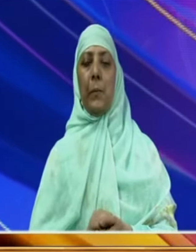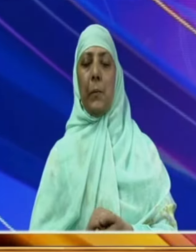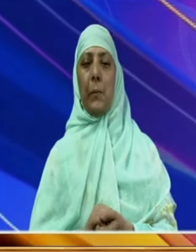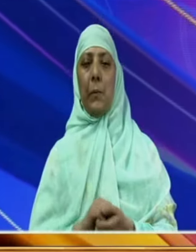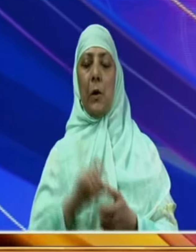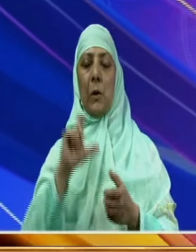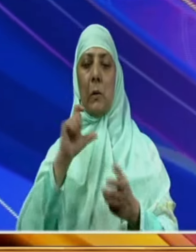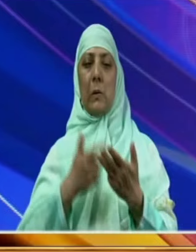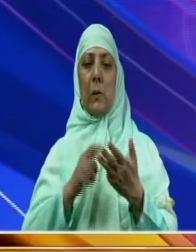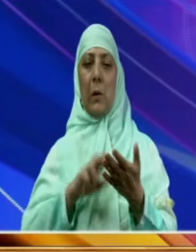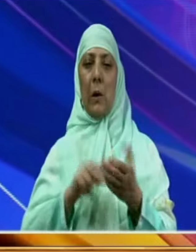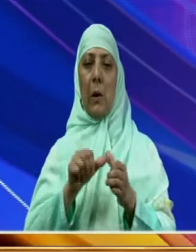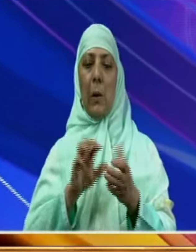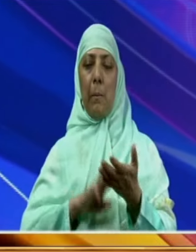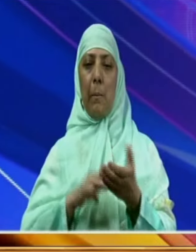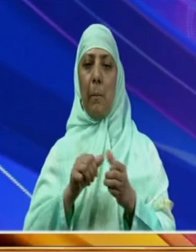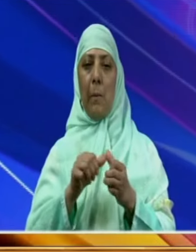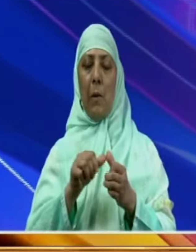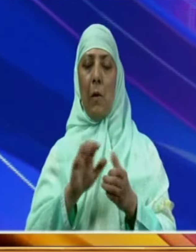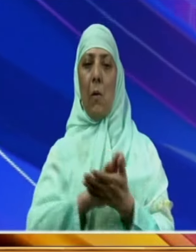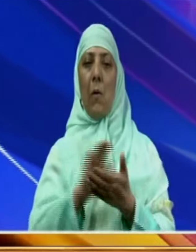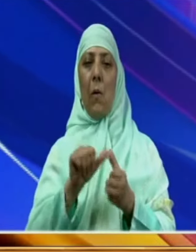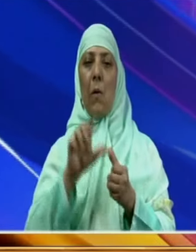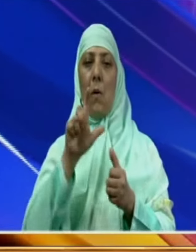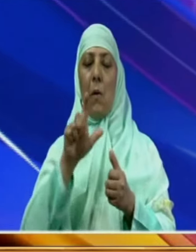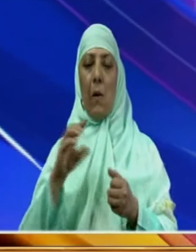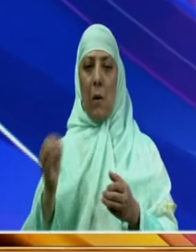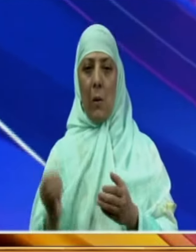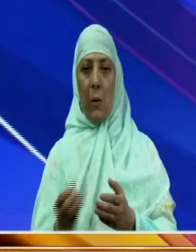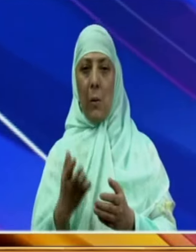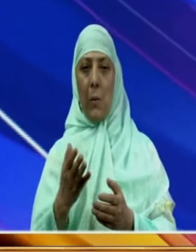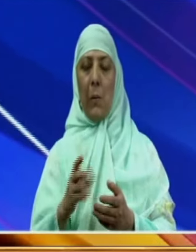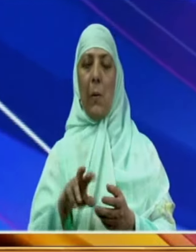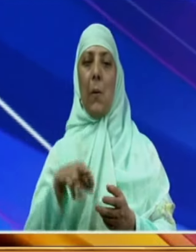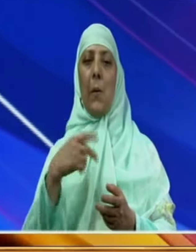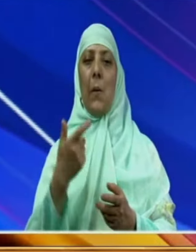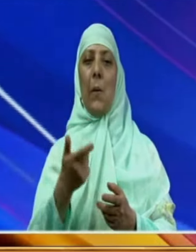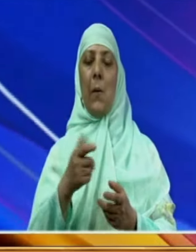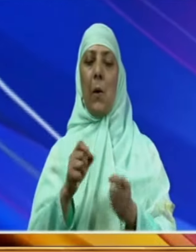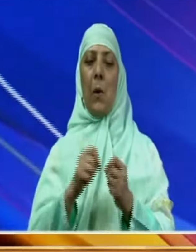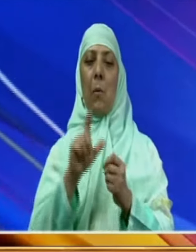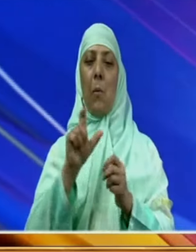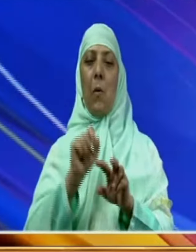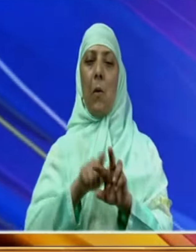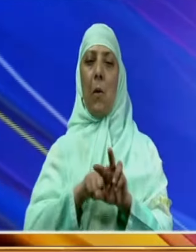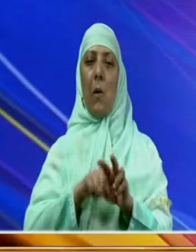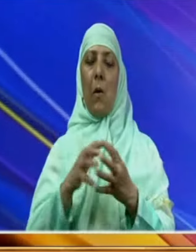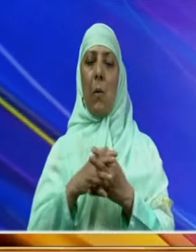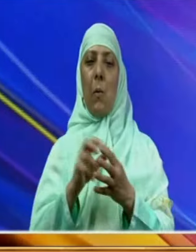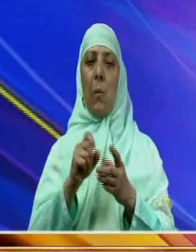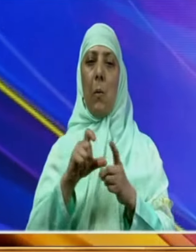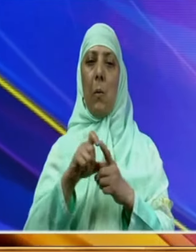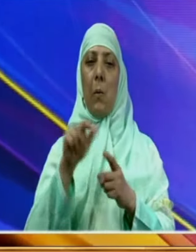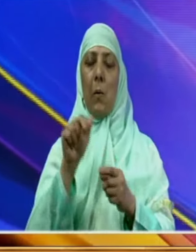سینیما حالوں کا کلچر بھی فروغ پایا اور بالی ووڈ اور جمع کشمیر کے بیچ